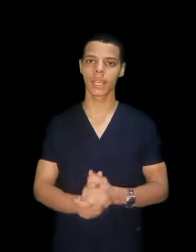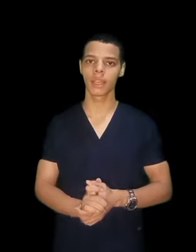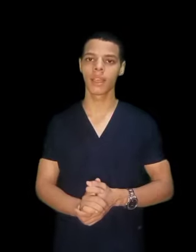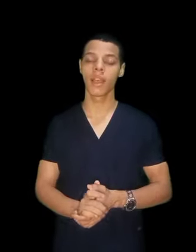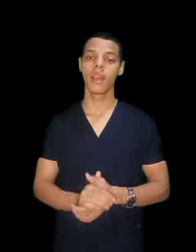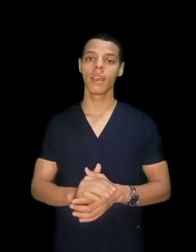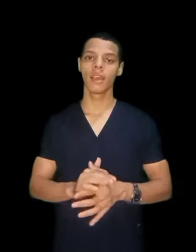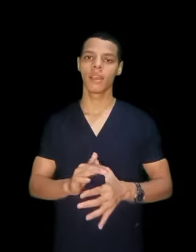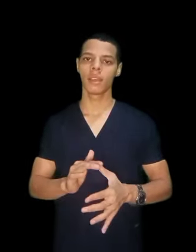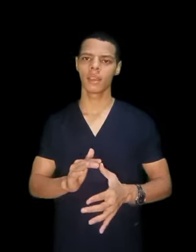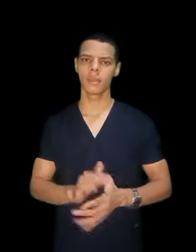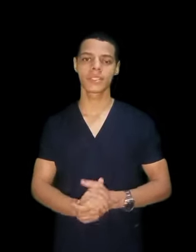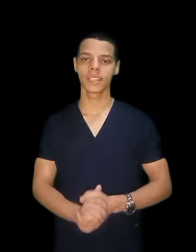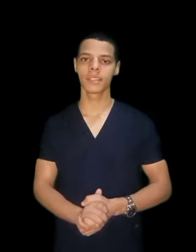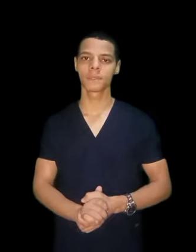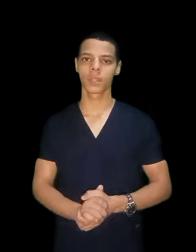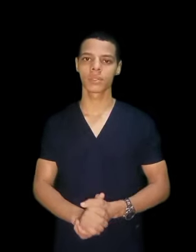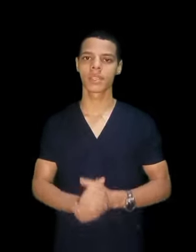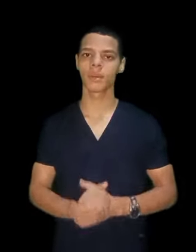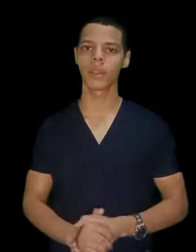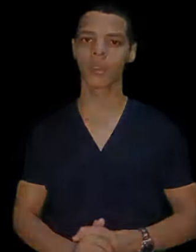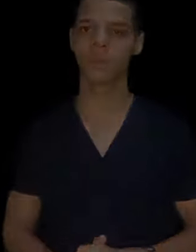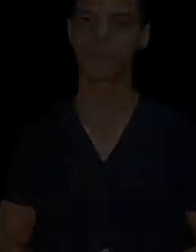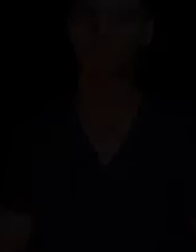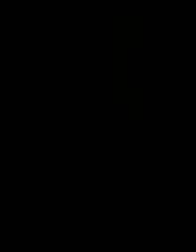عليك بس كده والسلام عليكم ترجمة نانسي